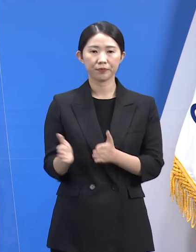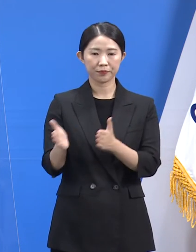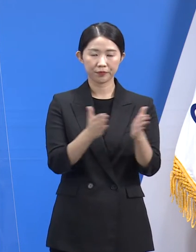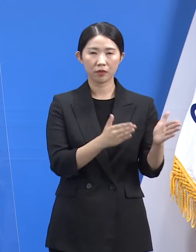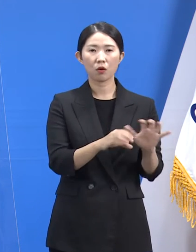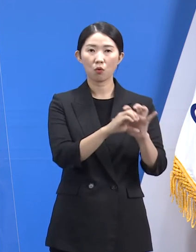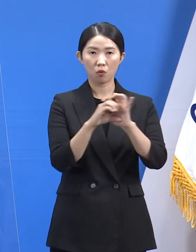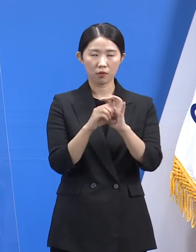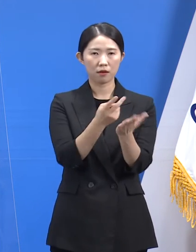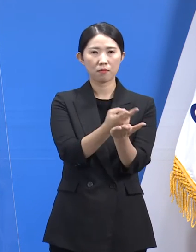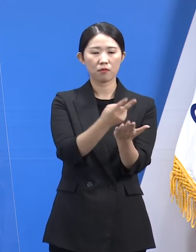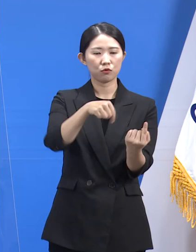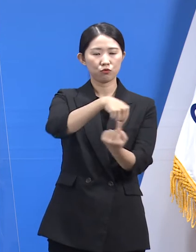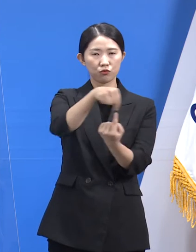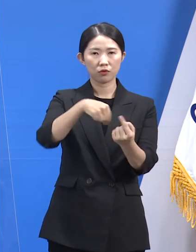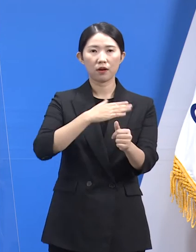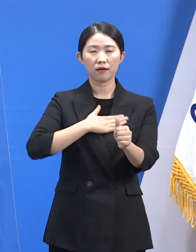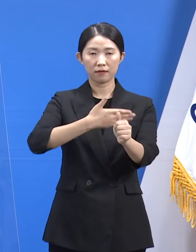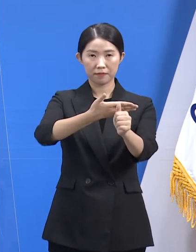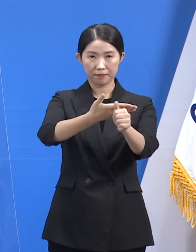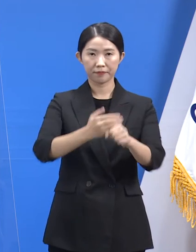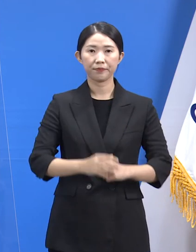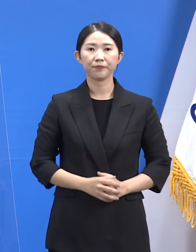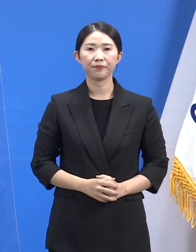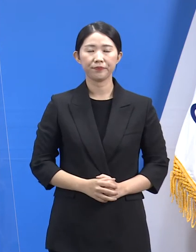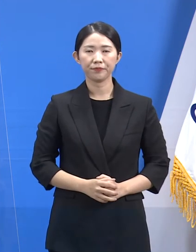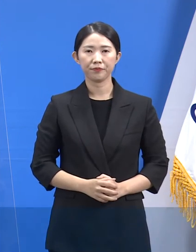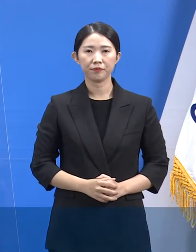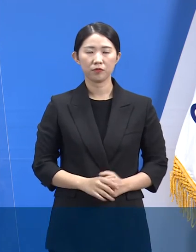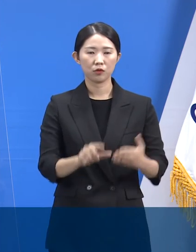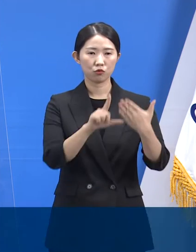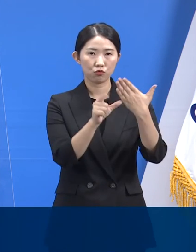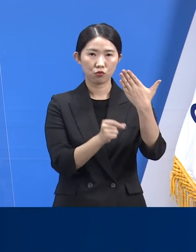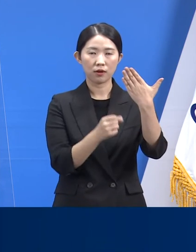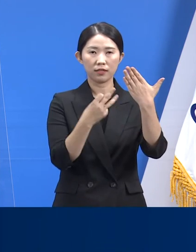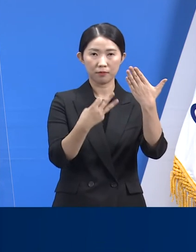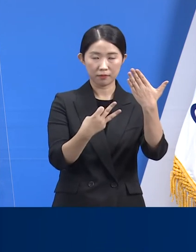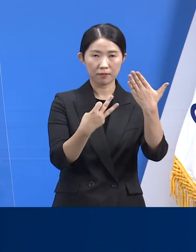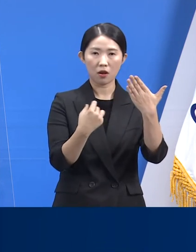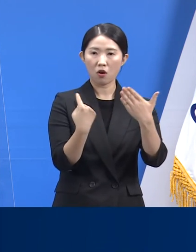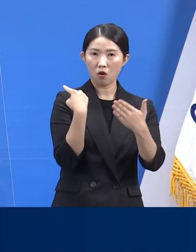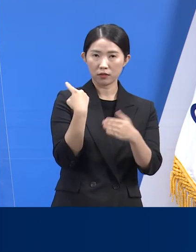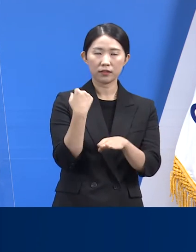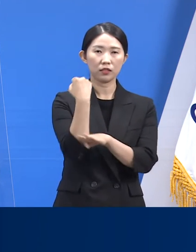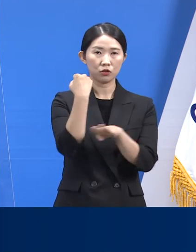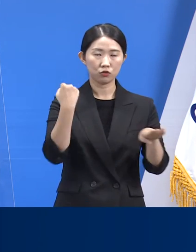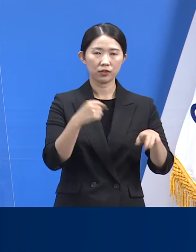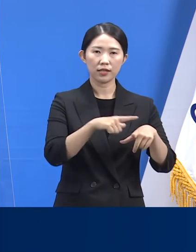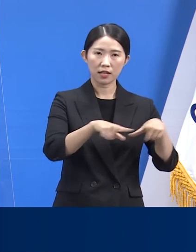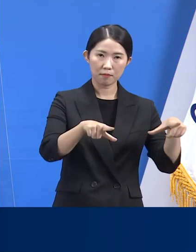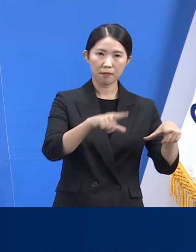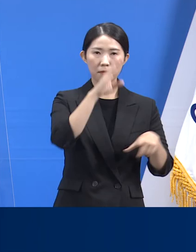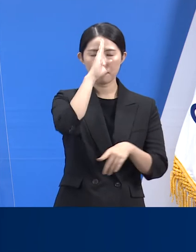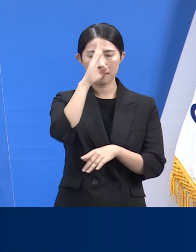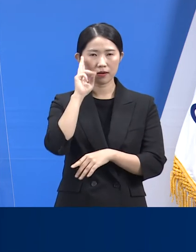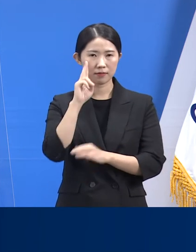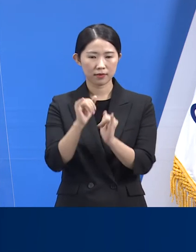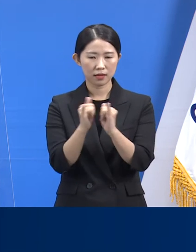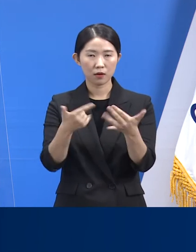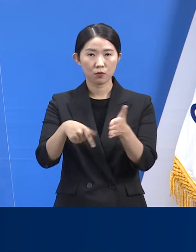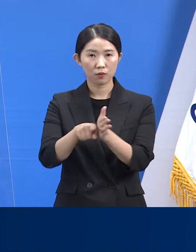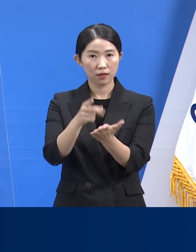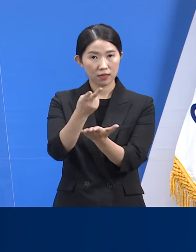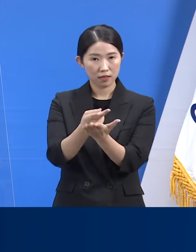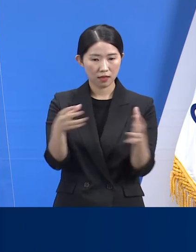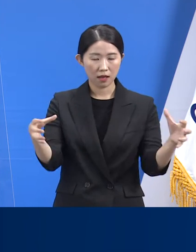코로나19 병상 운영 현황에 대하여 말씀드리겠습니다. 9월 13일 20시 기준 일반과 중증 환자 병상을 합한 도내 의료기관